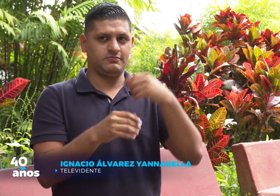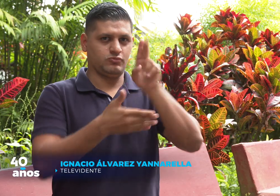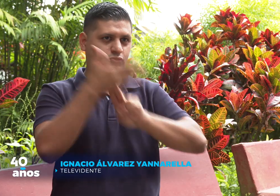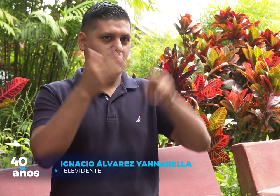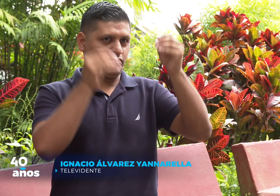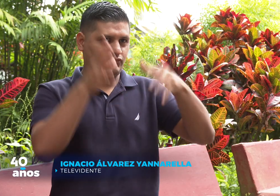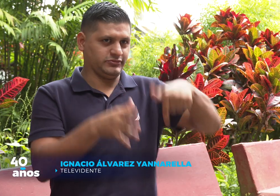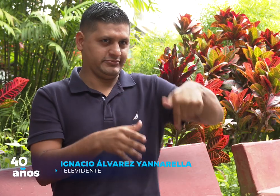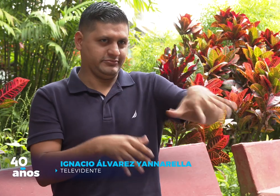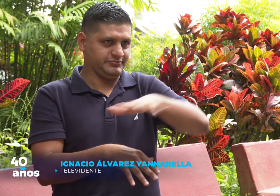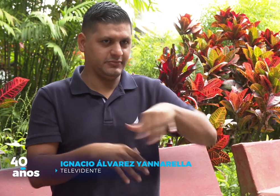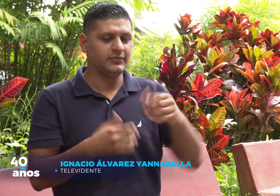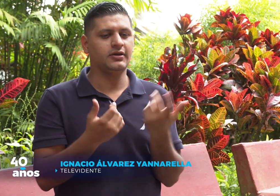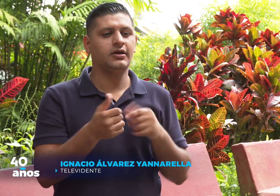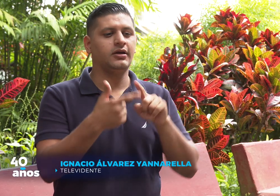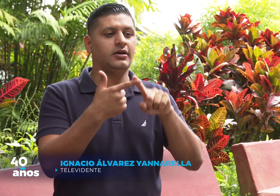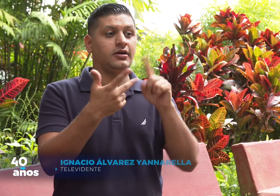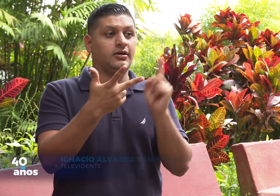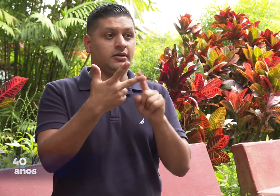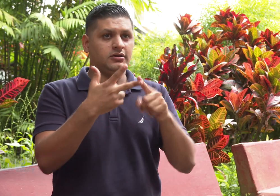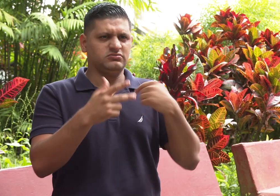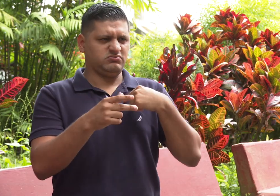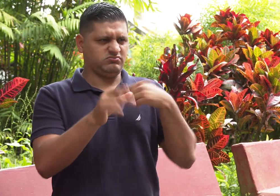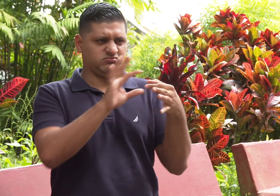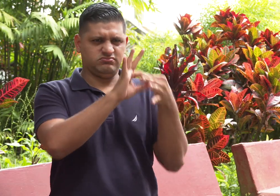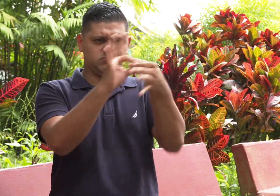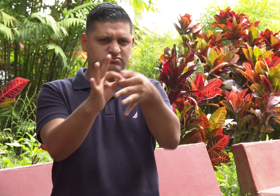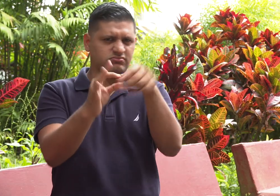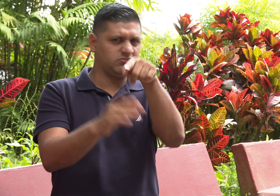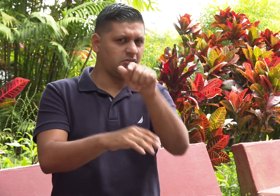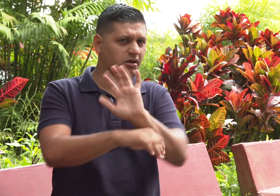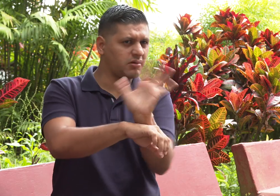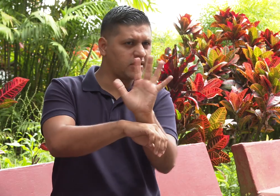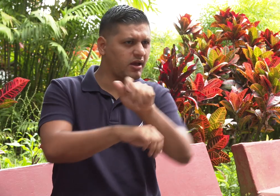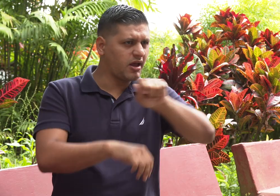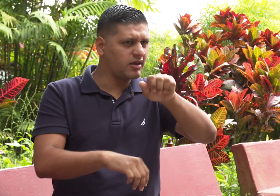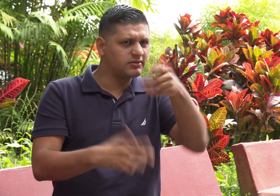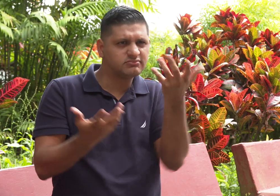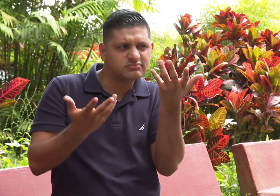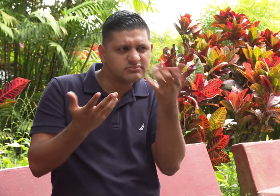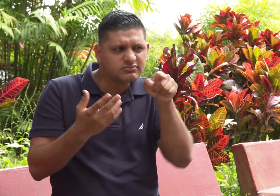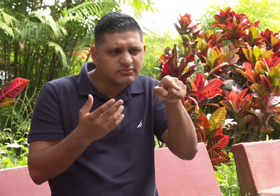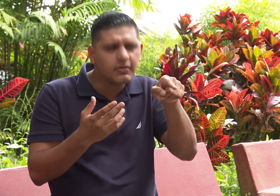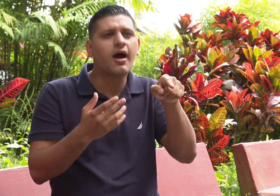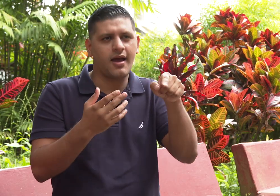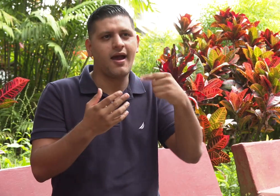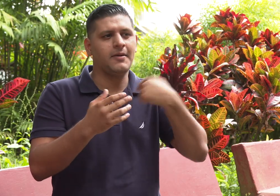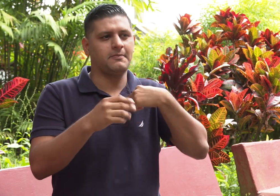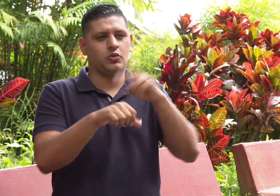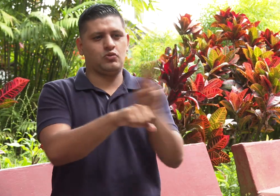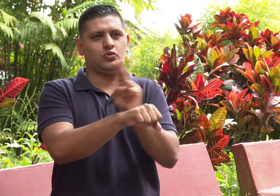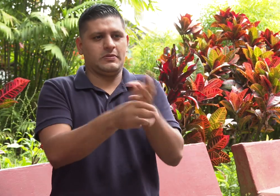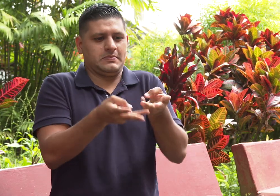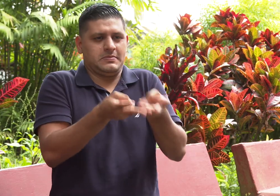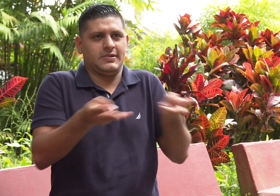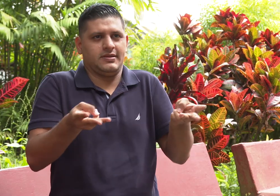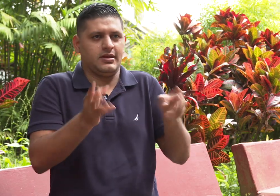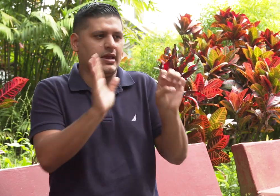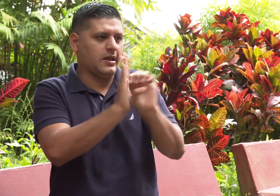Soy profesor acá en la universidad. Y por ejemplo, mi relación con el canal 15 es que yo lo utilizo como un material